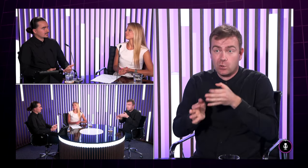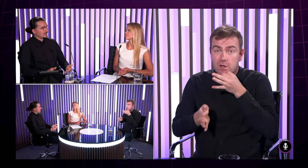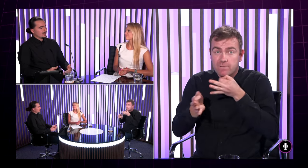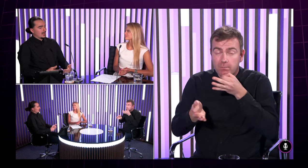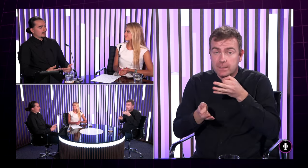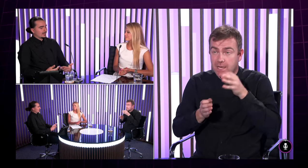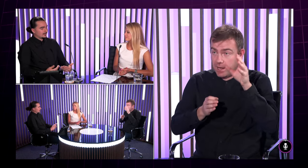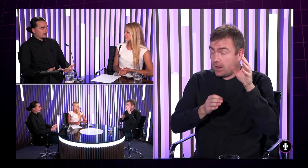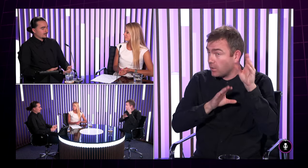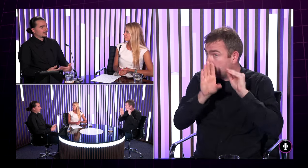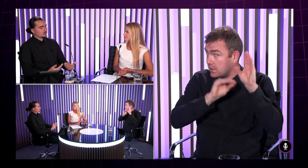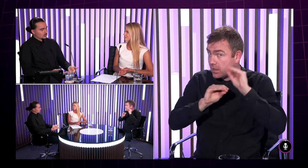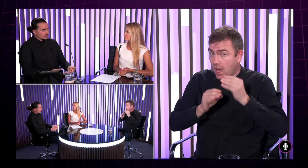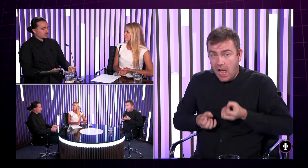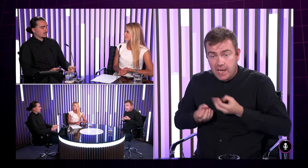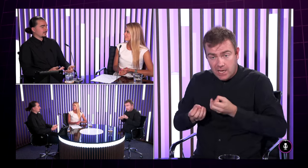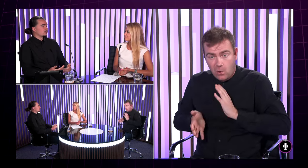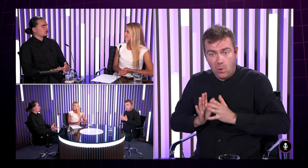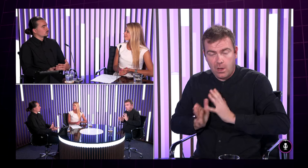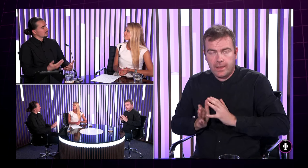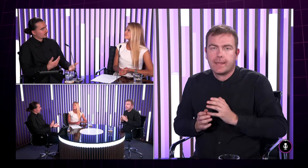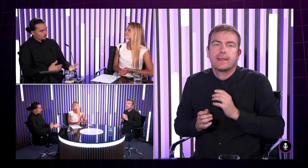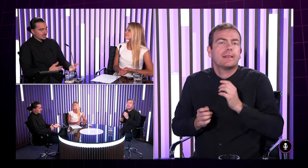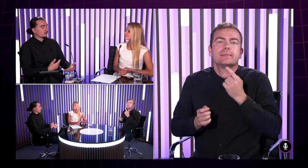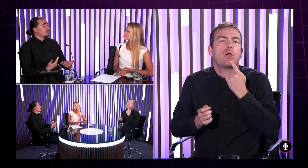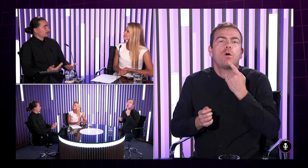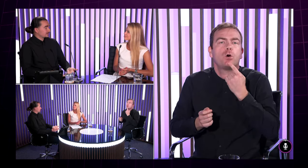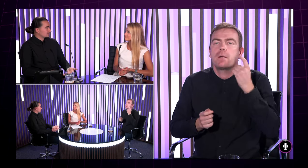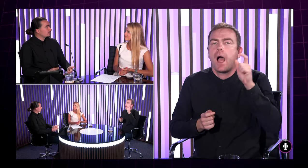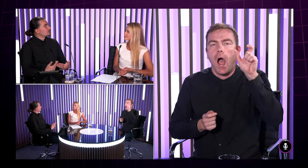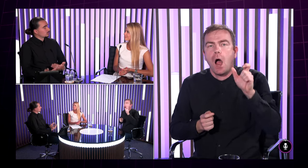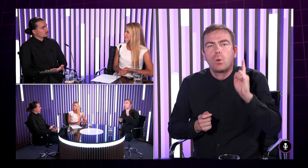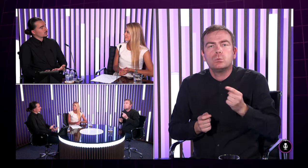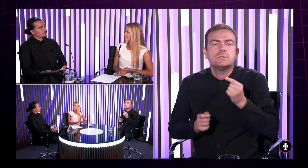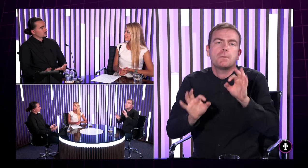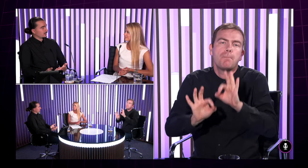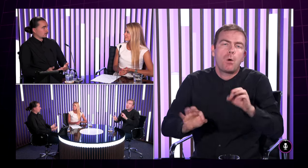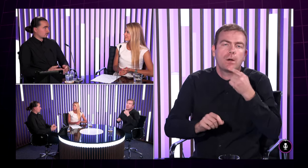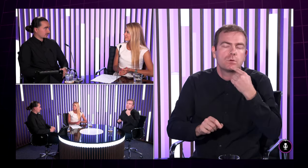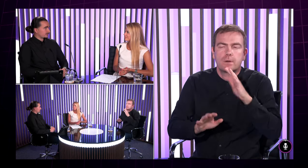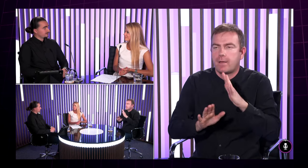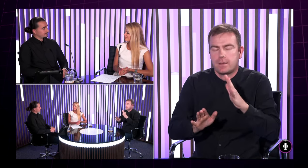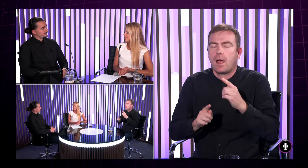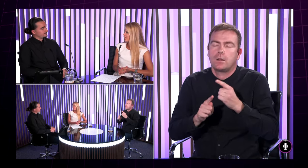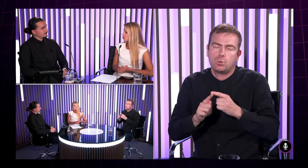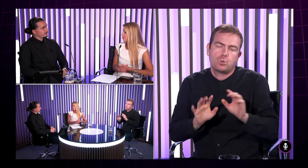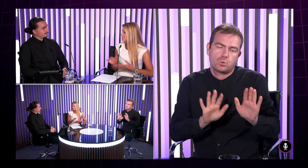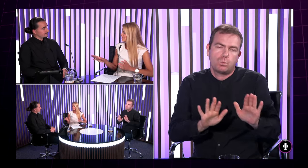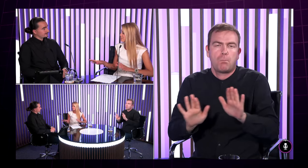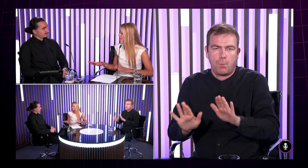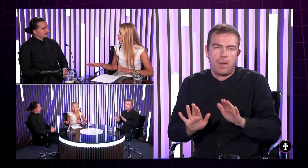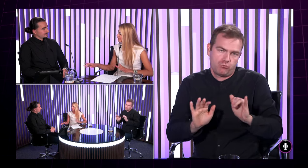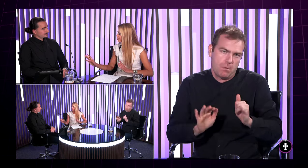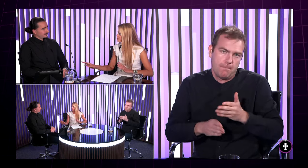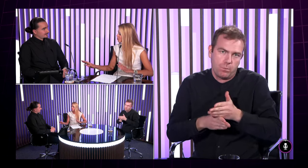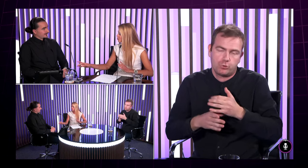to sa tiež nie je cieľ ale naozaj pri tých zložitejších vedných konštrukciách obsahoch keď sa spomali tomu tlmočníkovi to vždy vie len pomôcť no a vy